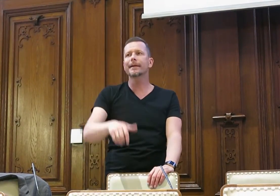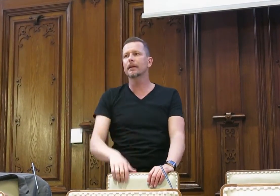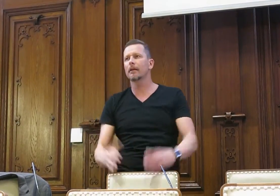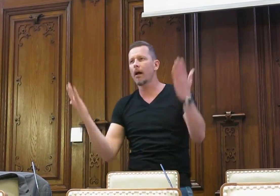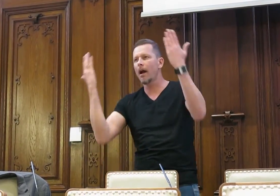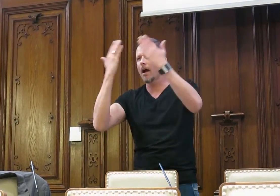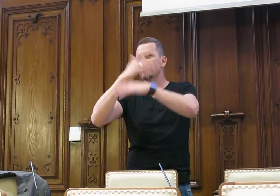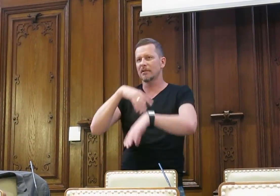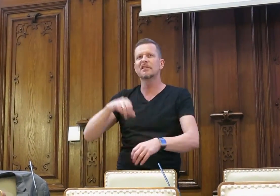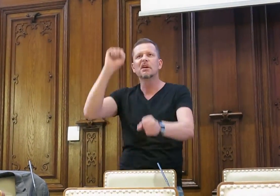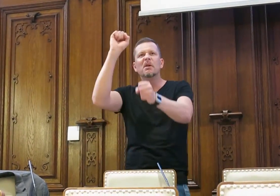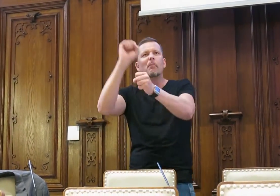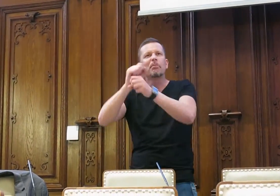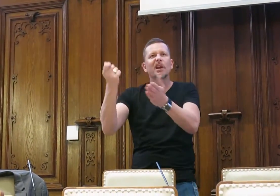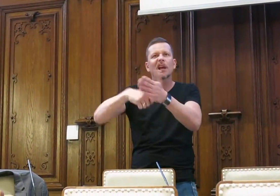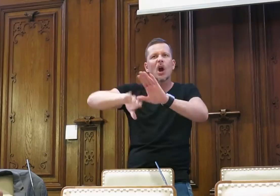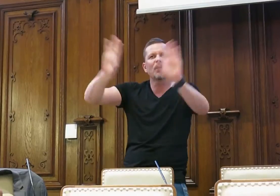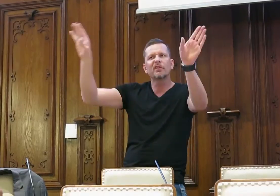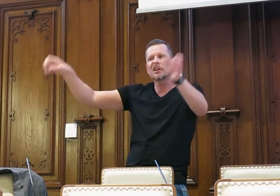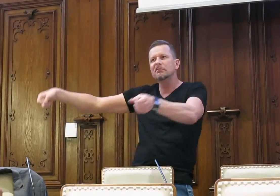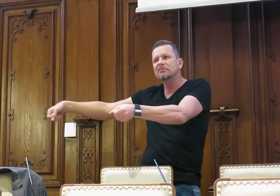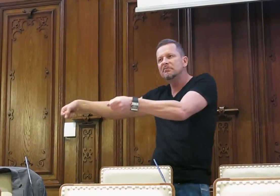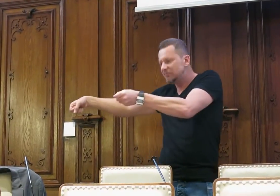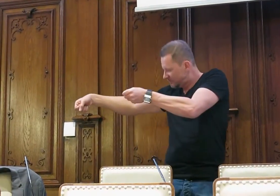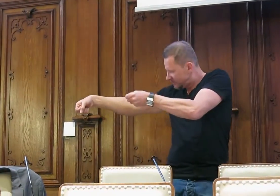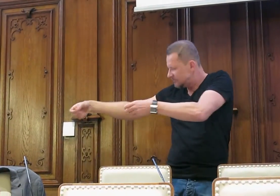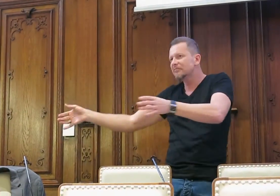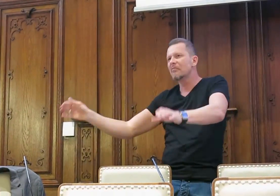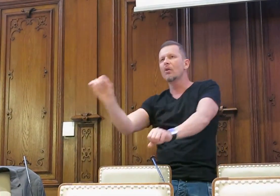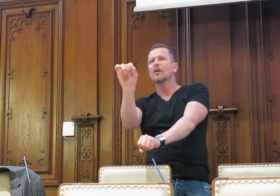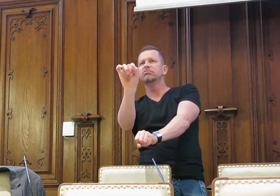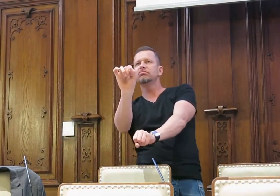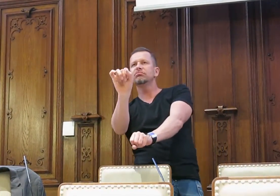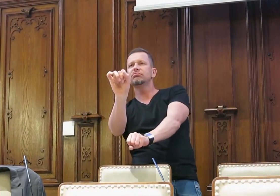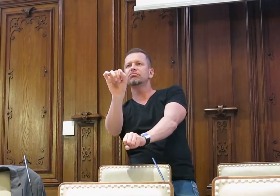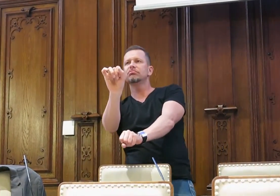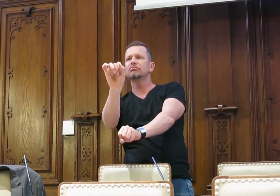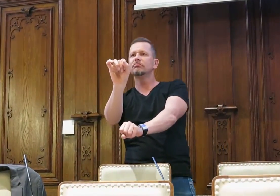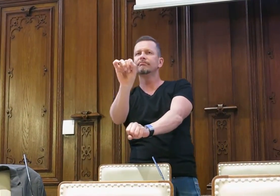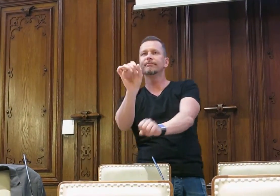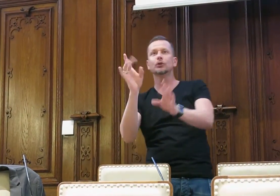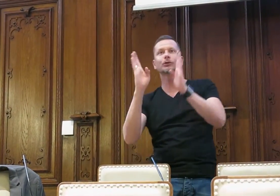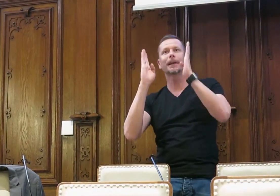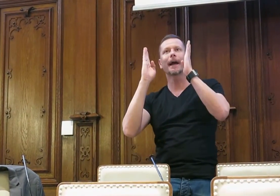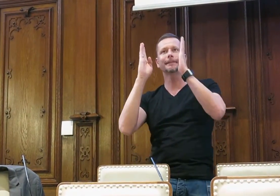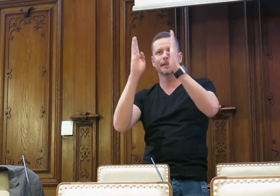Am nächsten Tag, dann am Abend, die Bier sind eingekauft, er fährt dorthin, hat die ganze